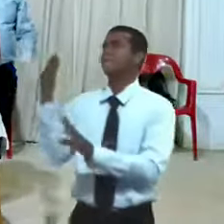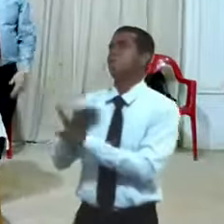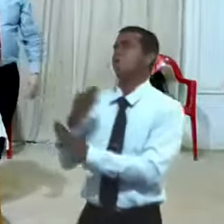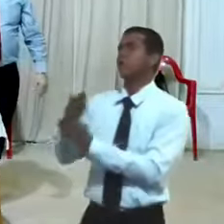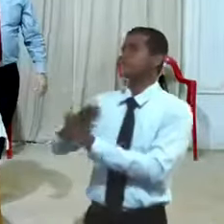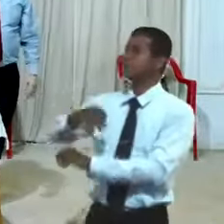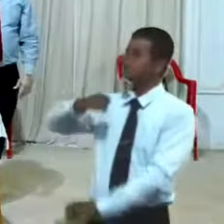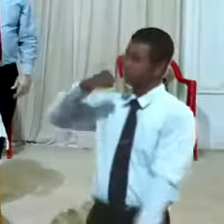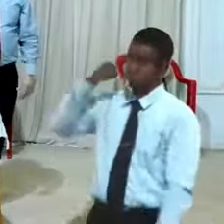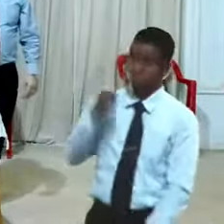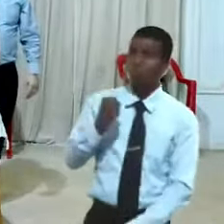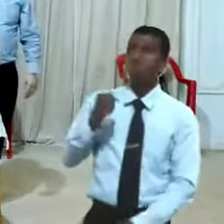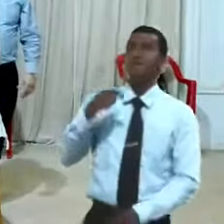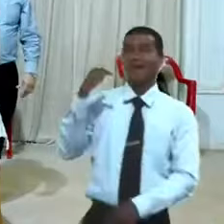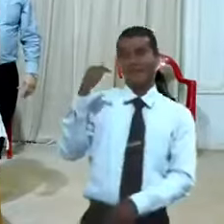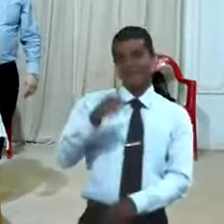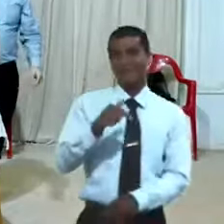rodillas.